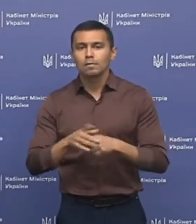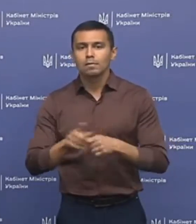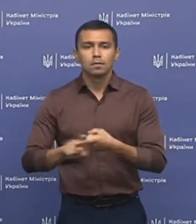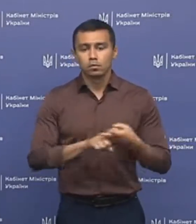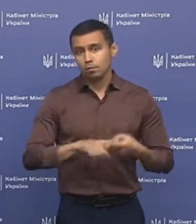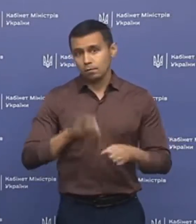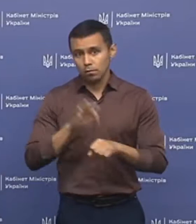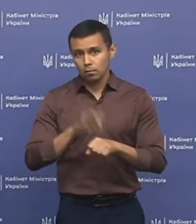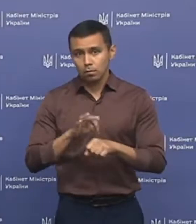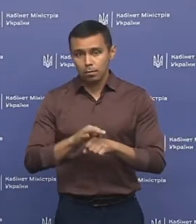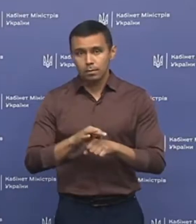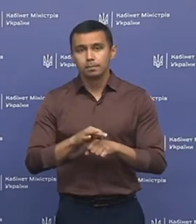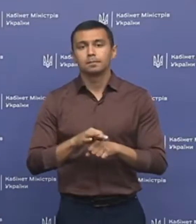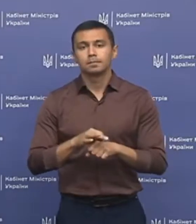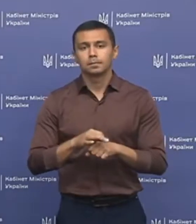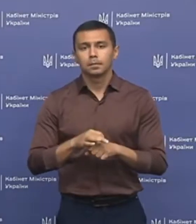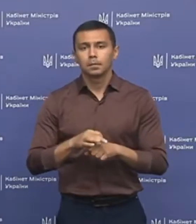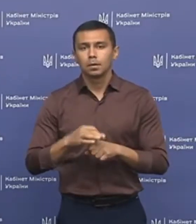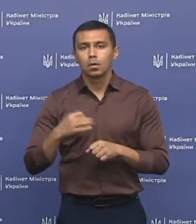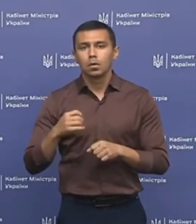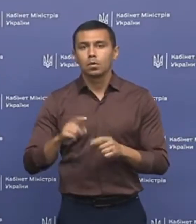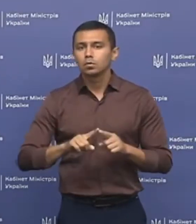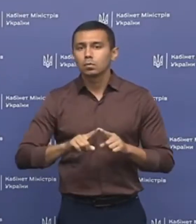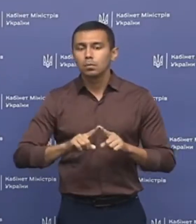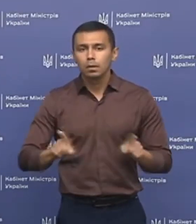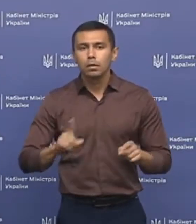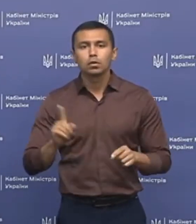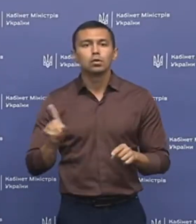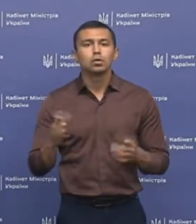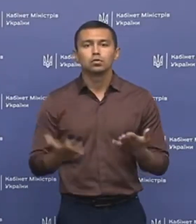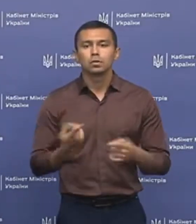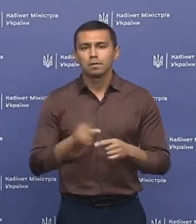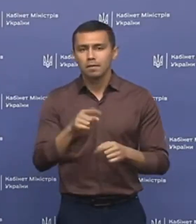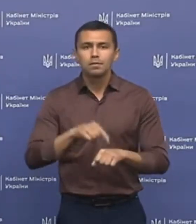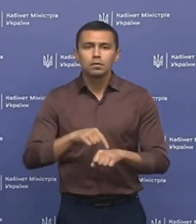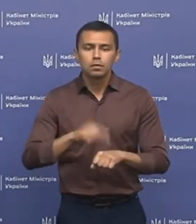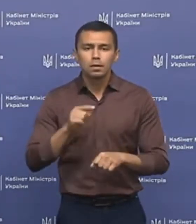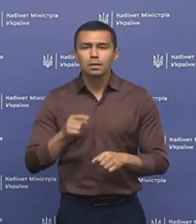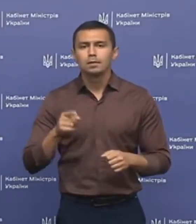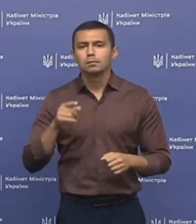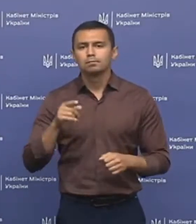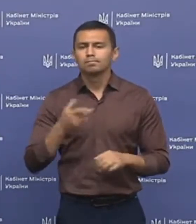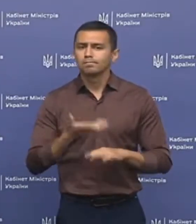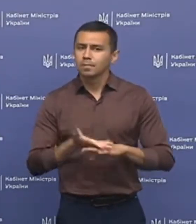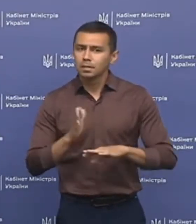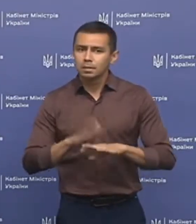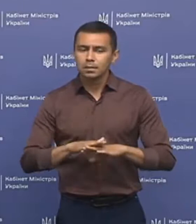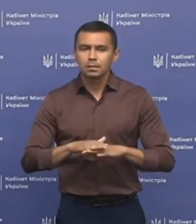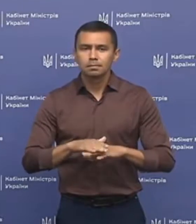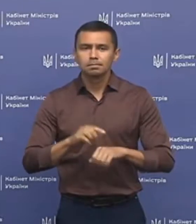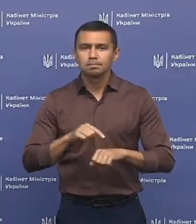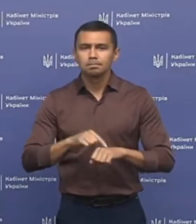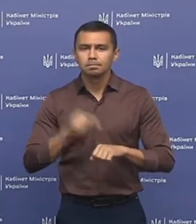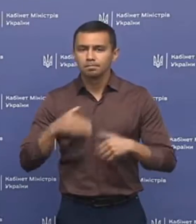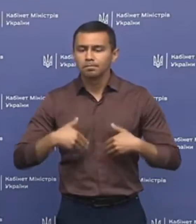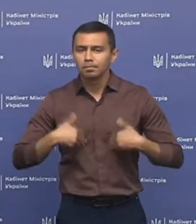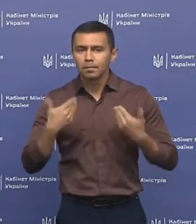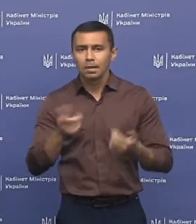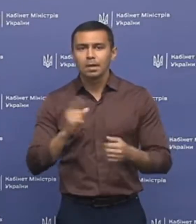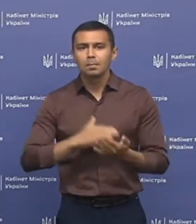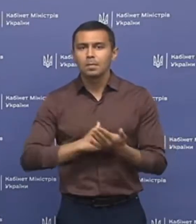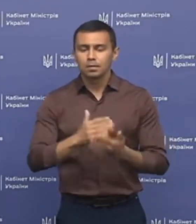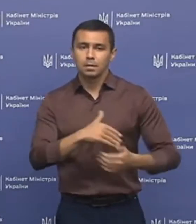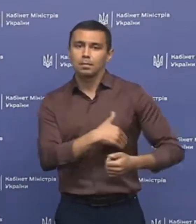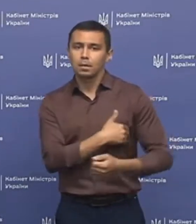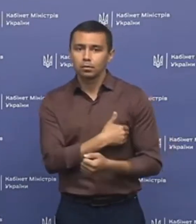хвороби, особливо, якщо ви відчуваєте такі важкі ознаки респіраторні, як